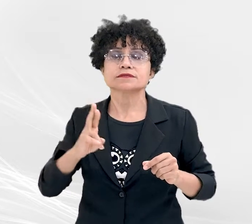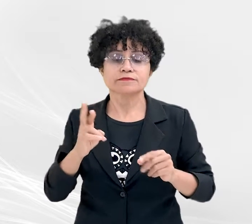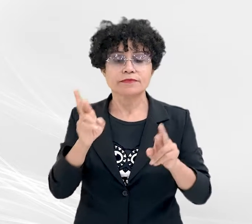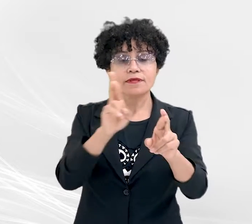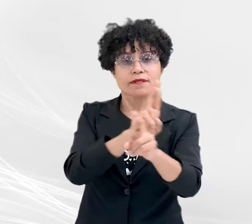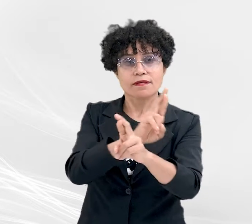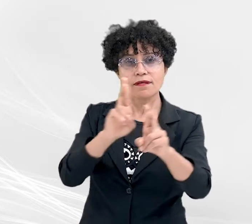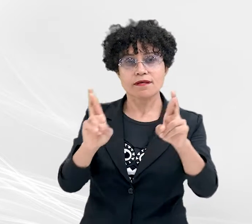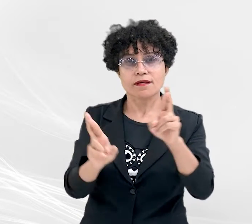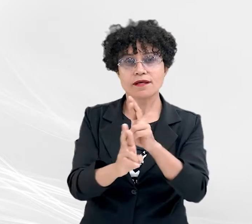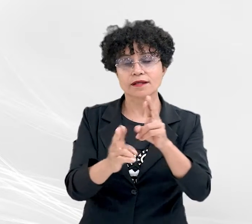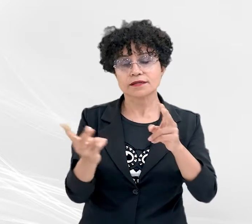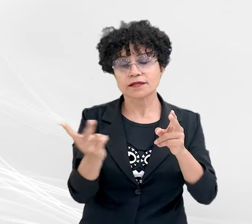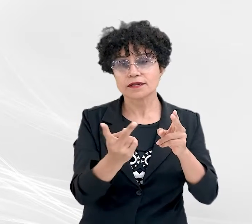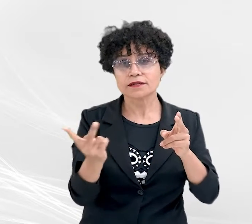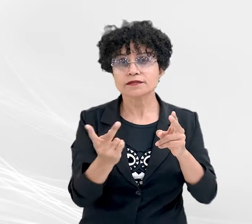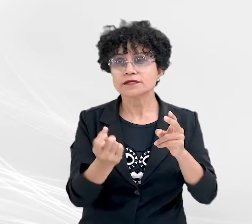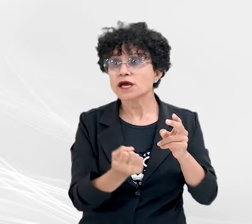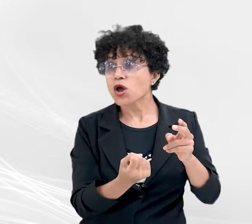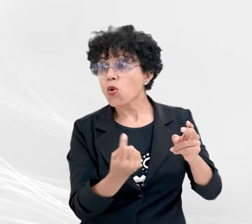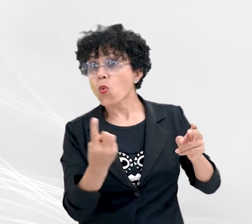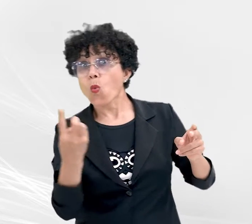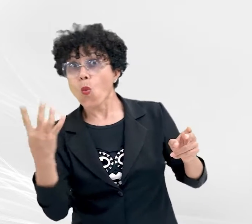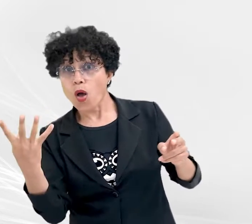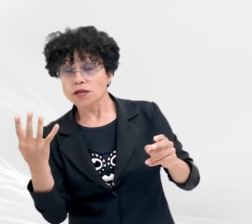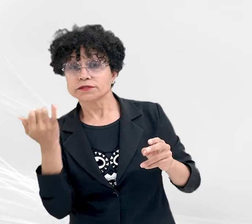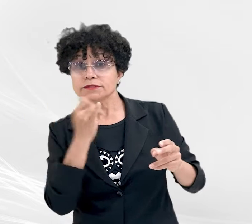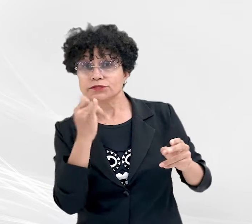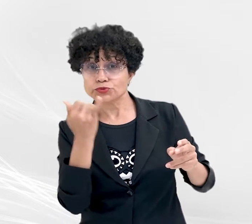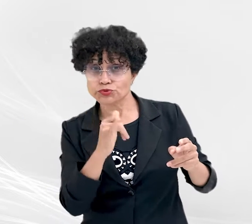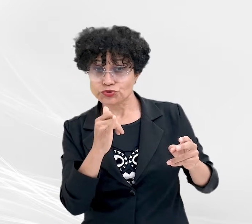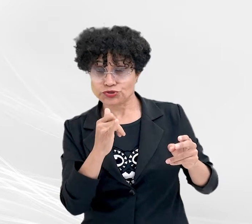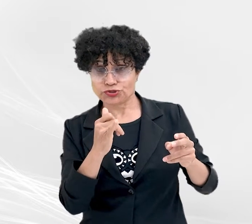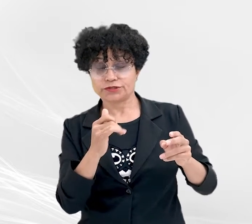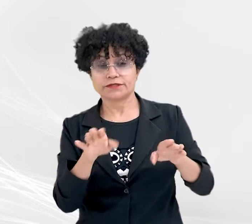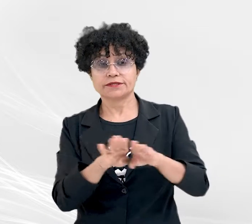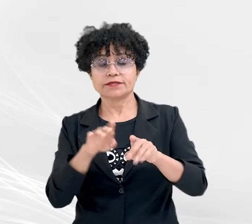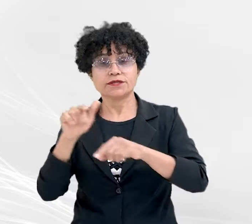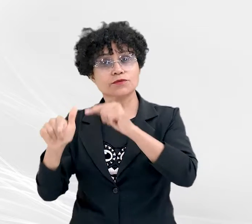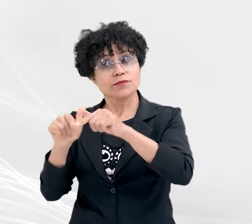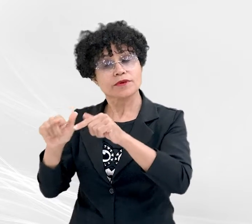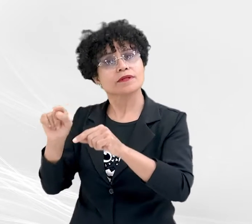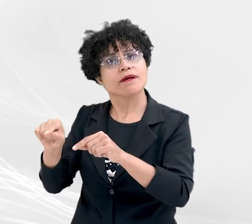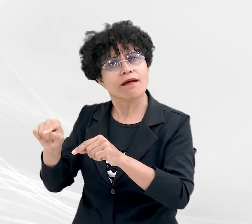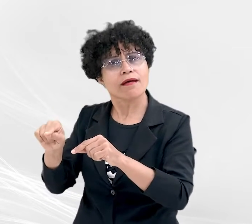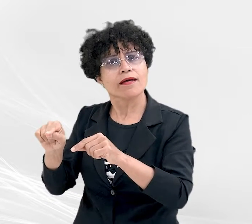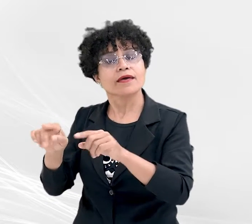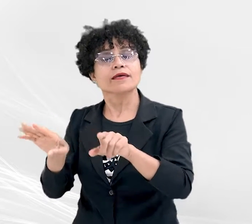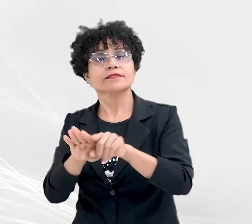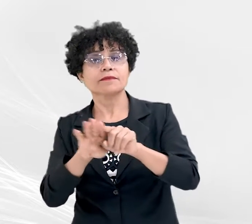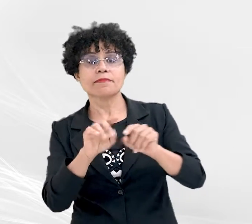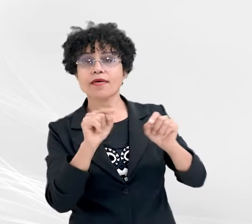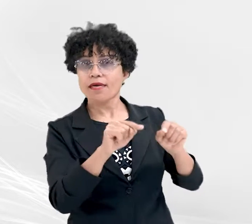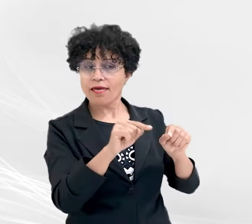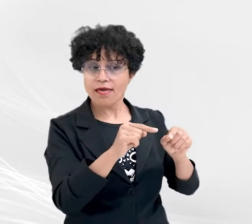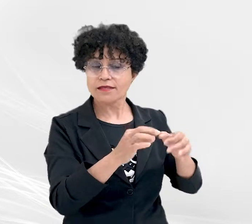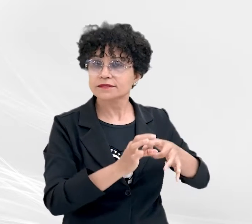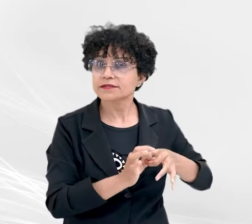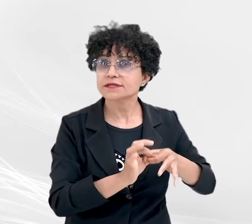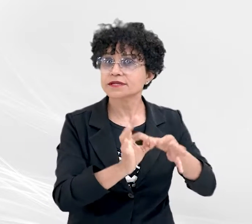relação entre a quantidade de energia empregada em uma atividade e aquela disponibilizada para sua